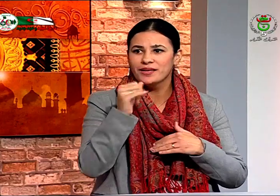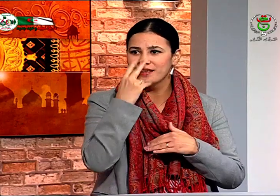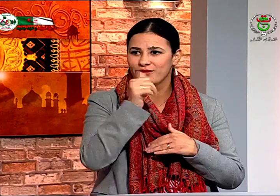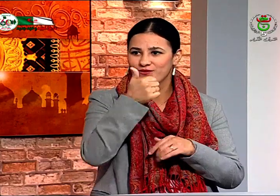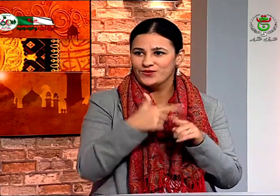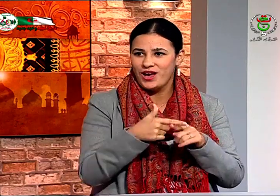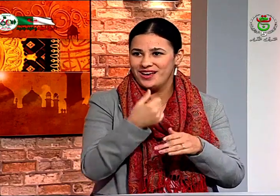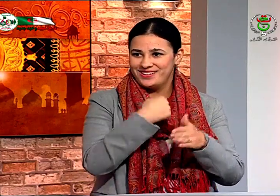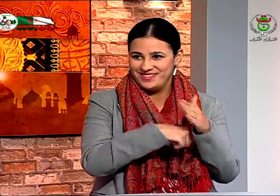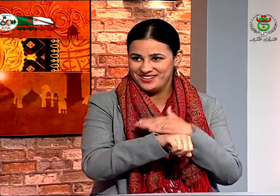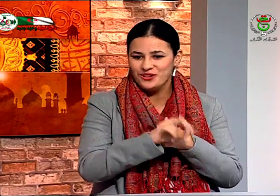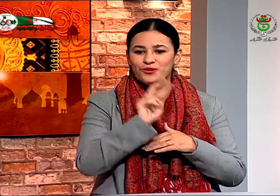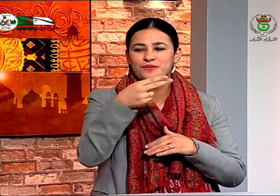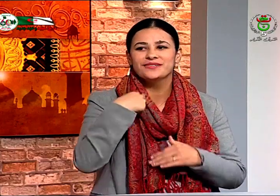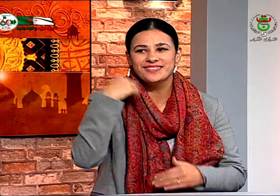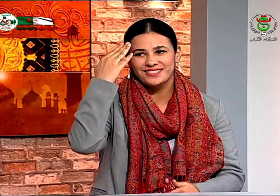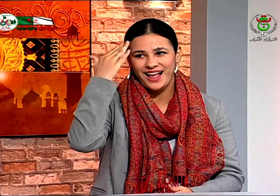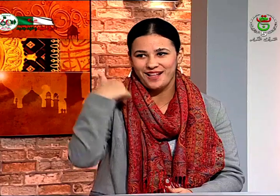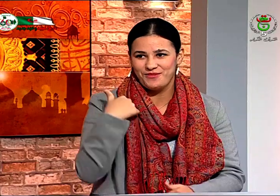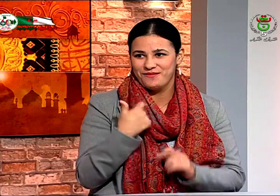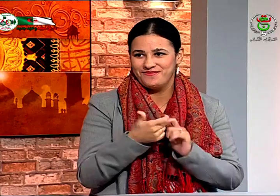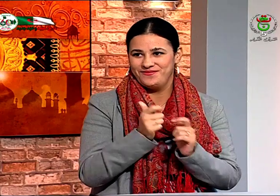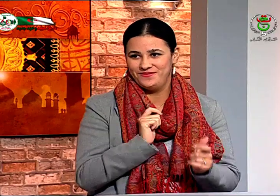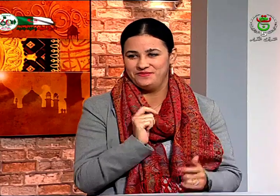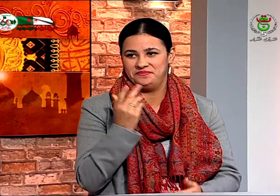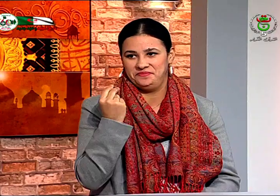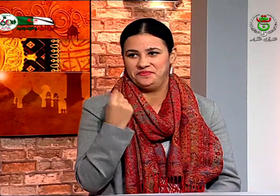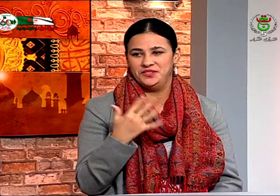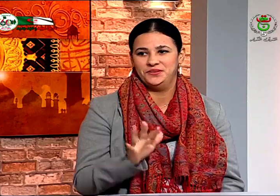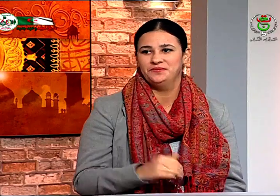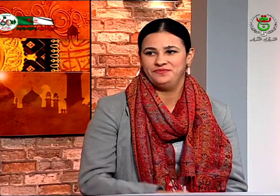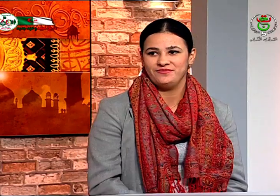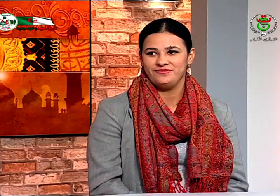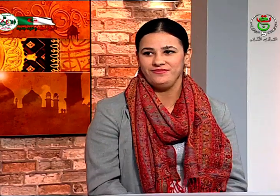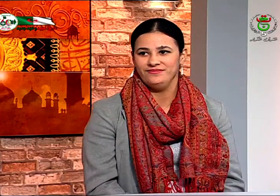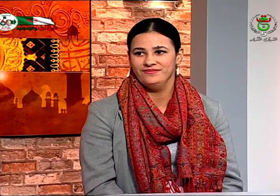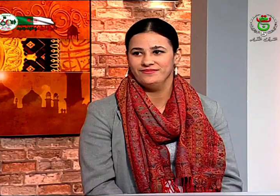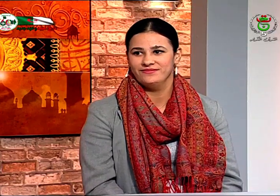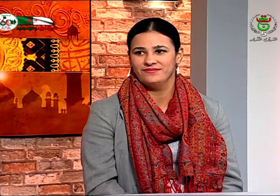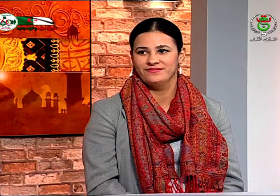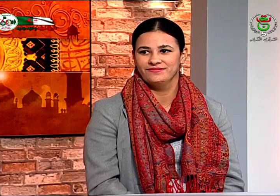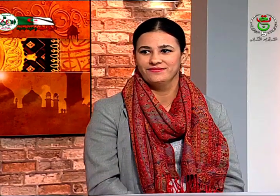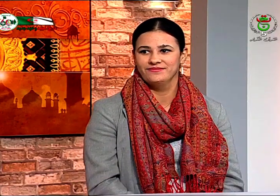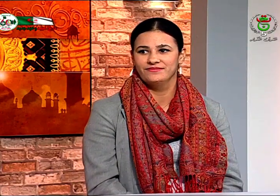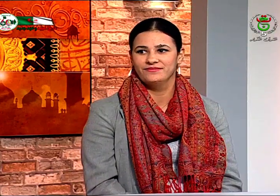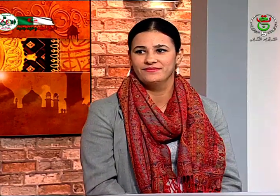أكبر مني هو أسم يعني أنا أنا أنا تالت للإخوة وكنت وولدت سماء فقد